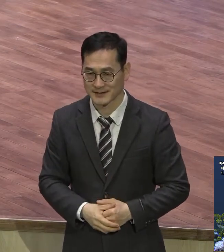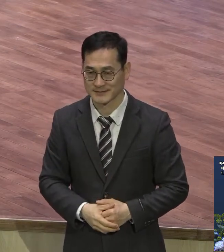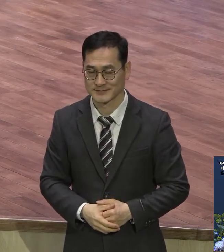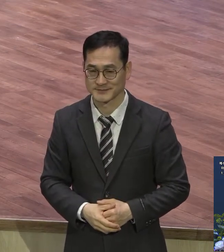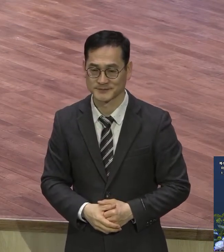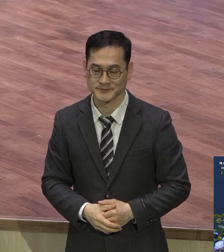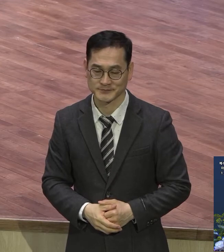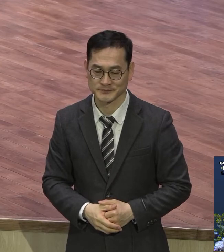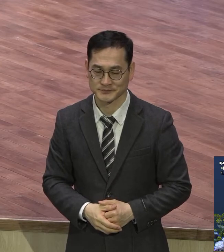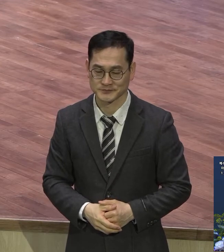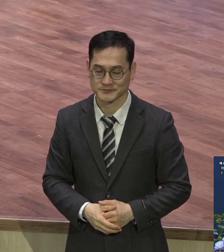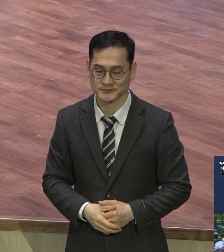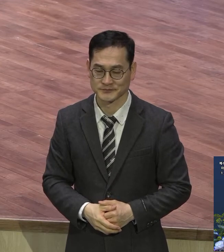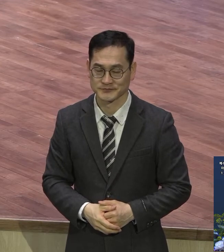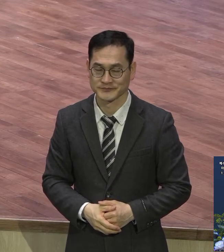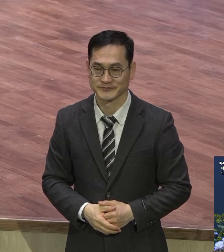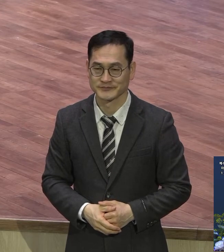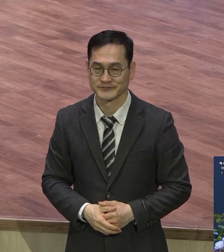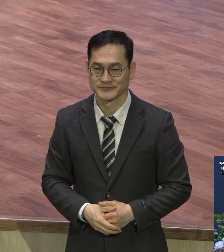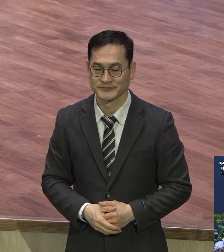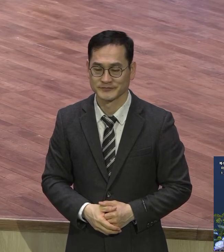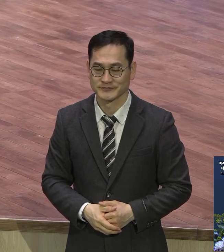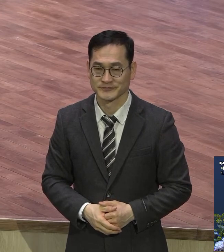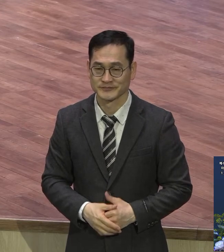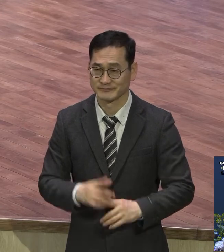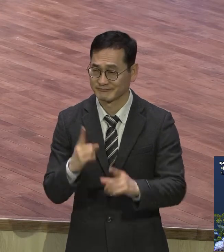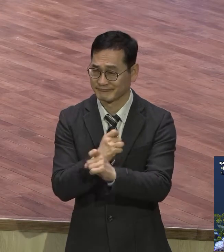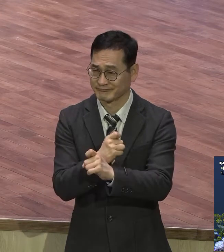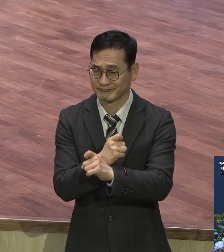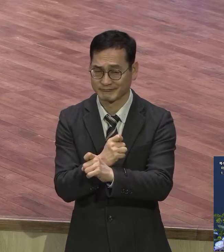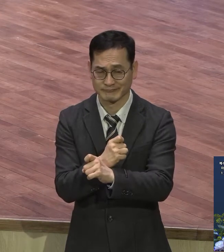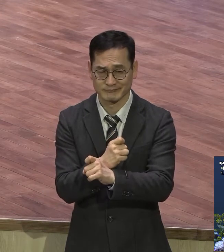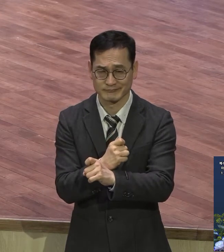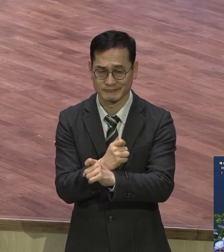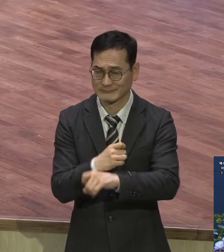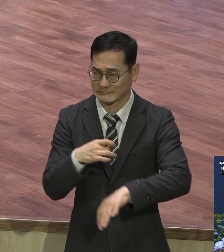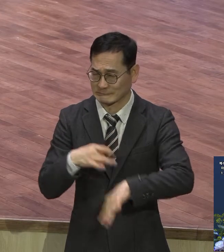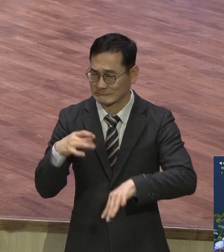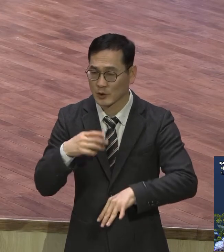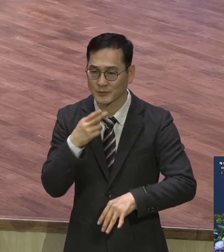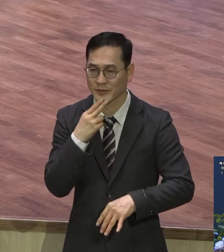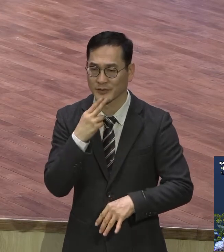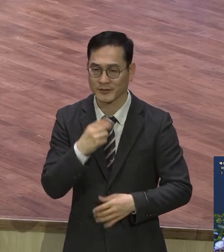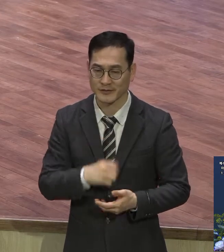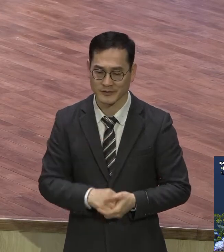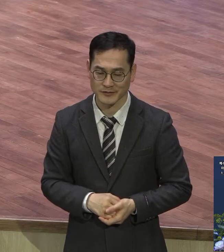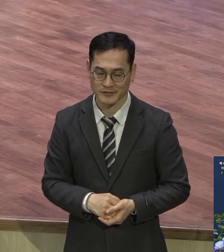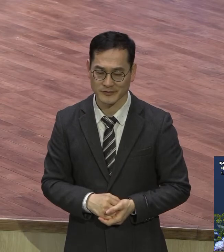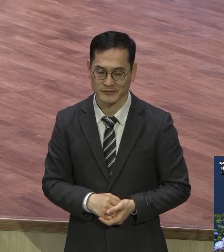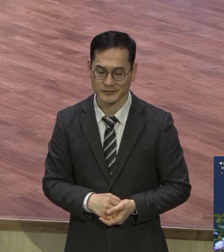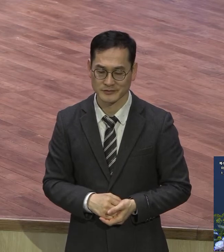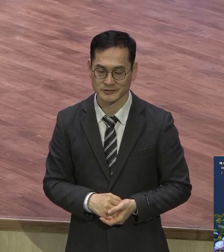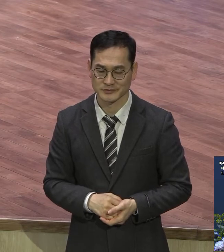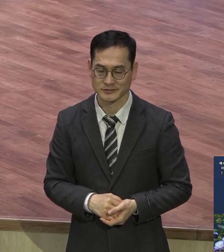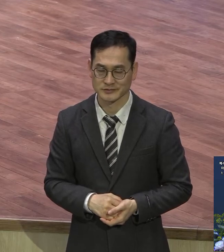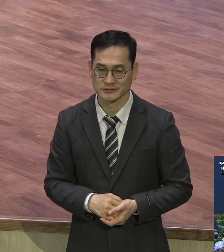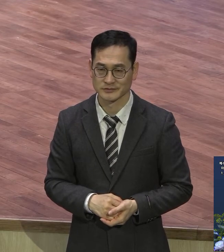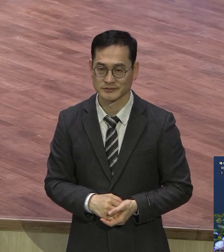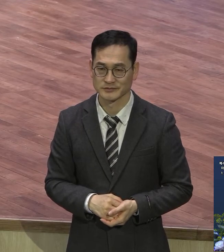어딜 가도 적이 없어 적이 무조건 그냥 울렁뚱땅 그냥 그렇게 그런